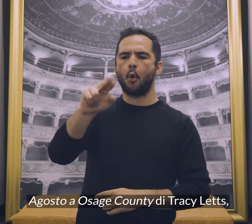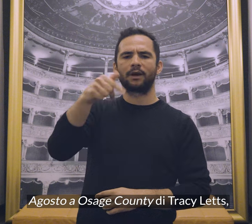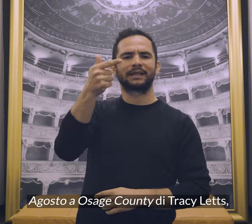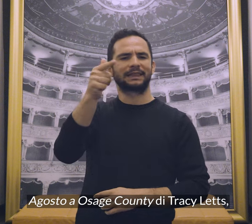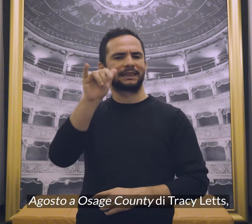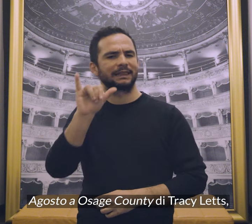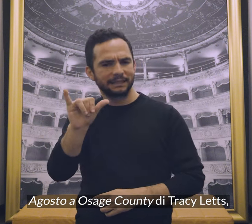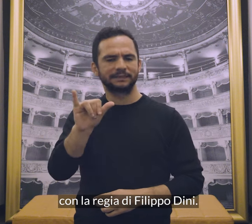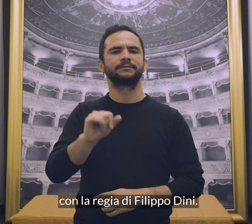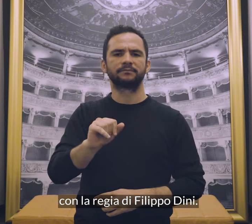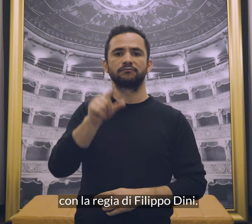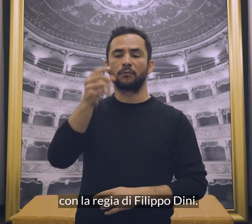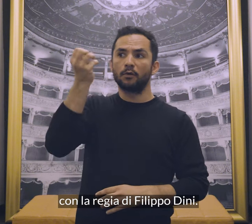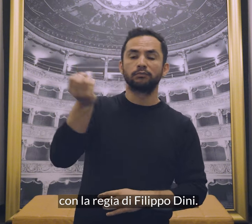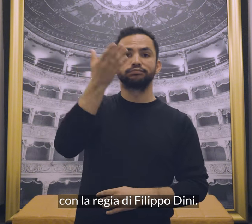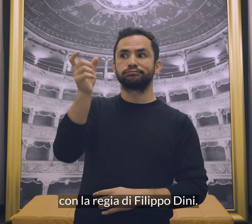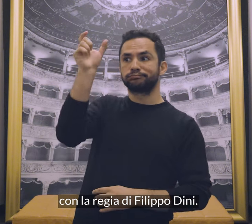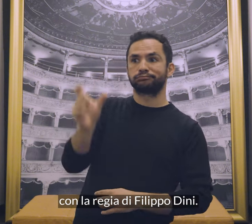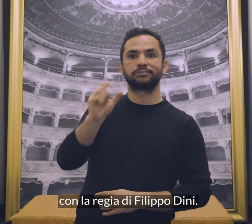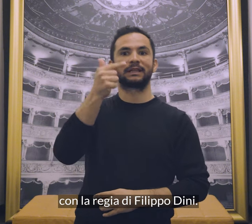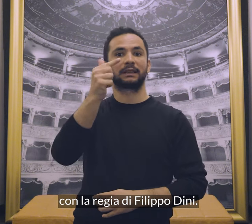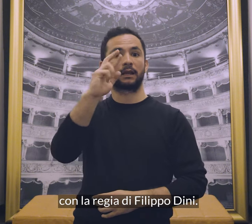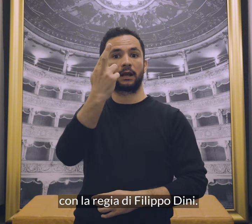Letts, con la regia di Filippo Dini.